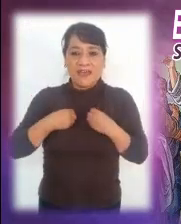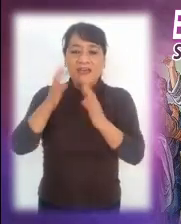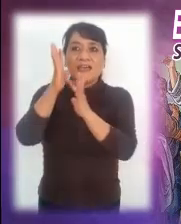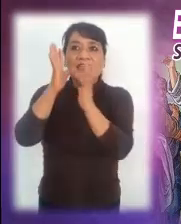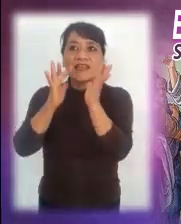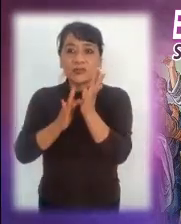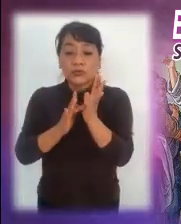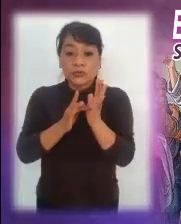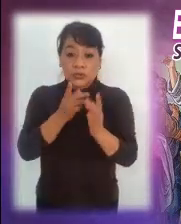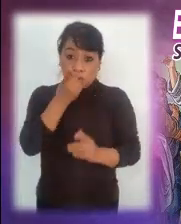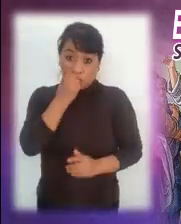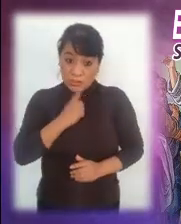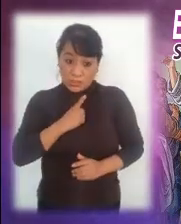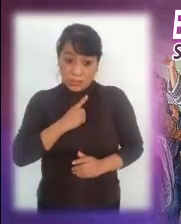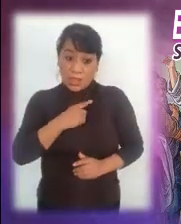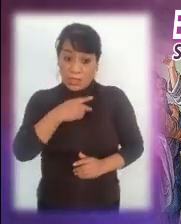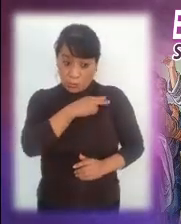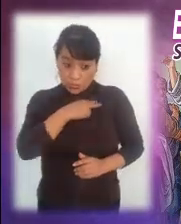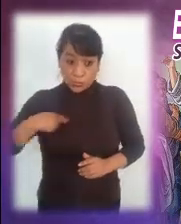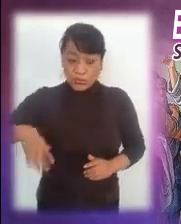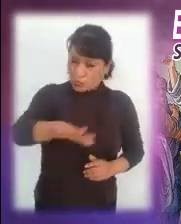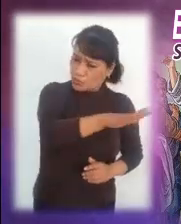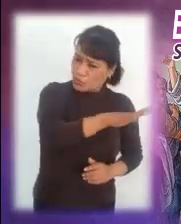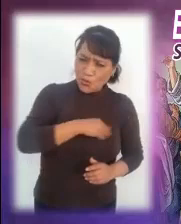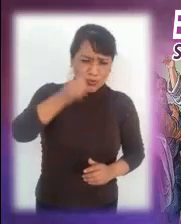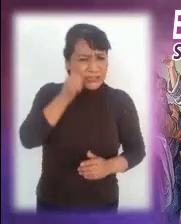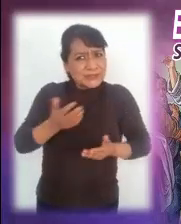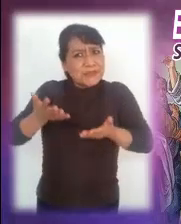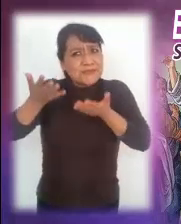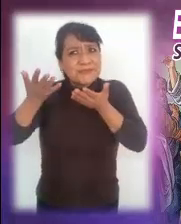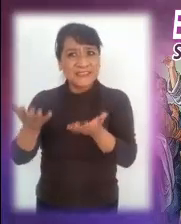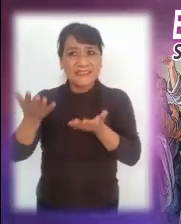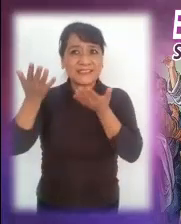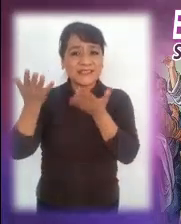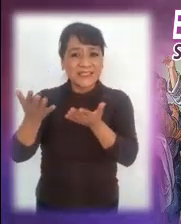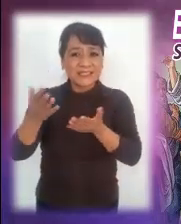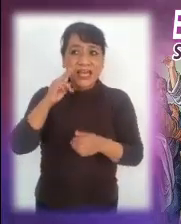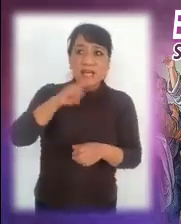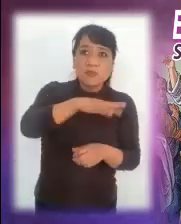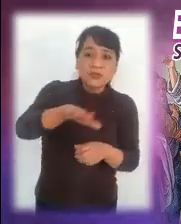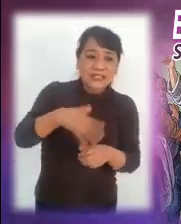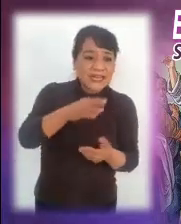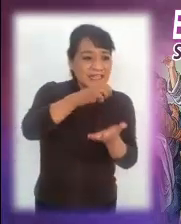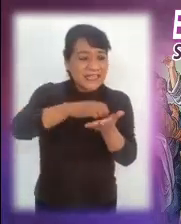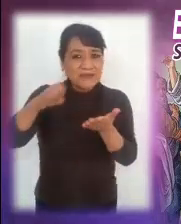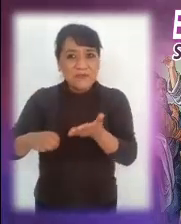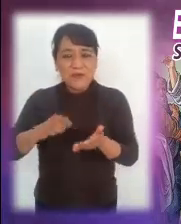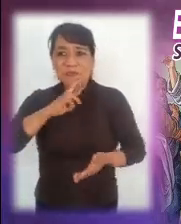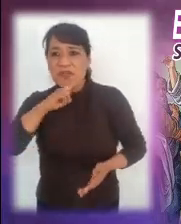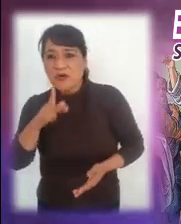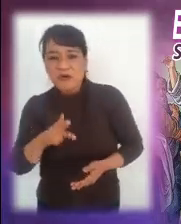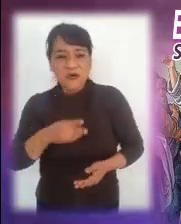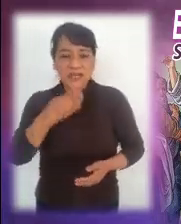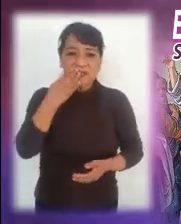nos lanza a no quedarnos cortos en nuestras aspiraciones, sino a buscar el mejor modelo que podemos imitar.